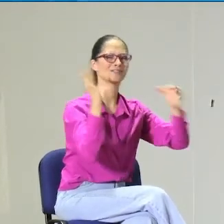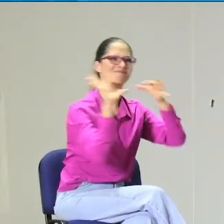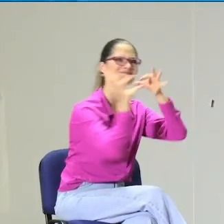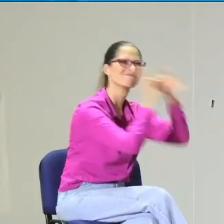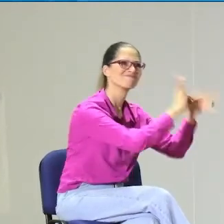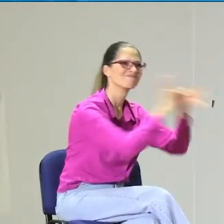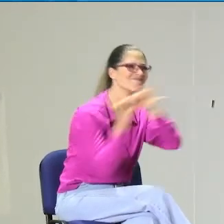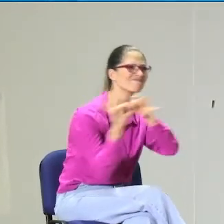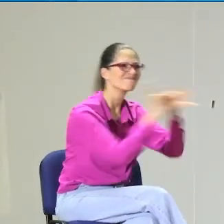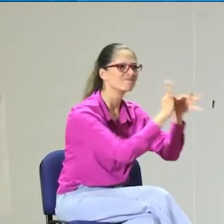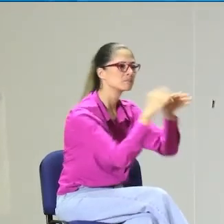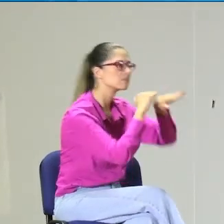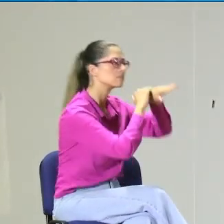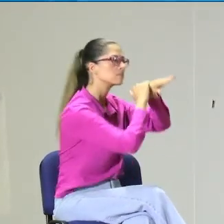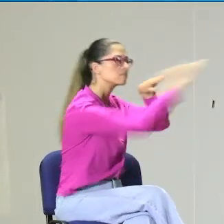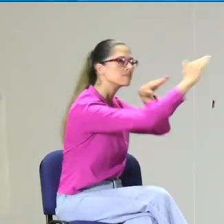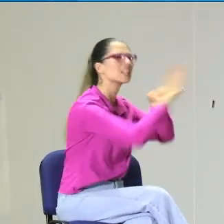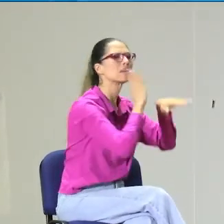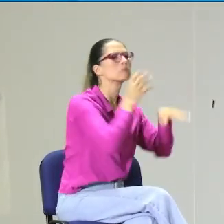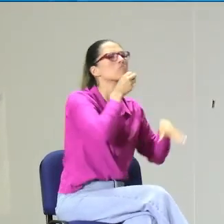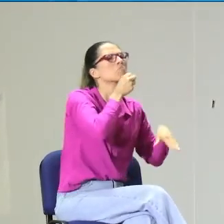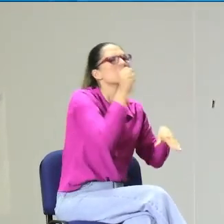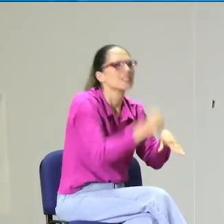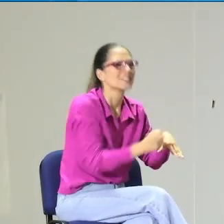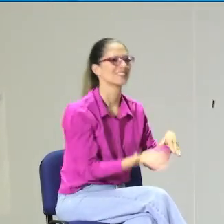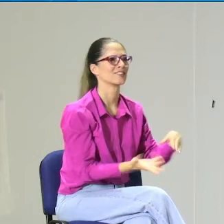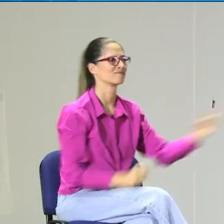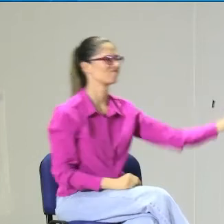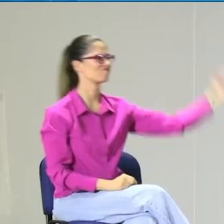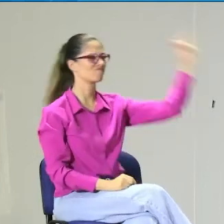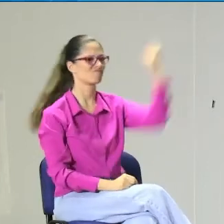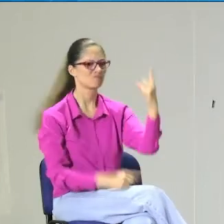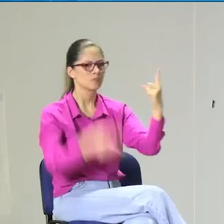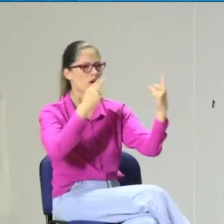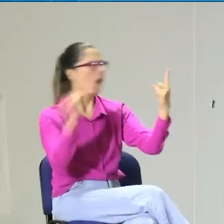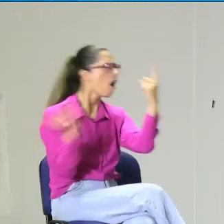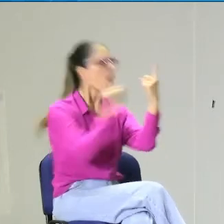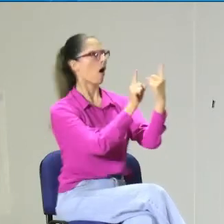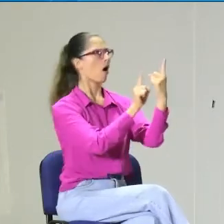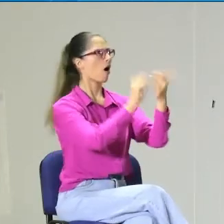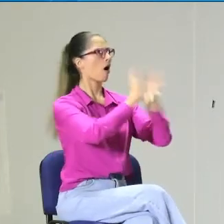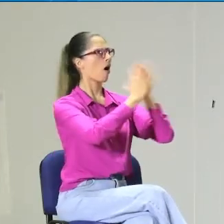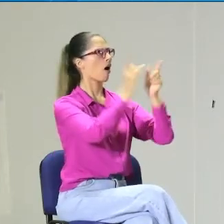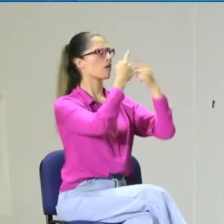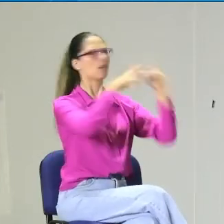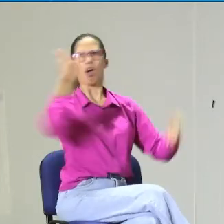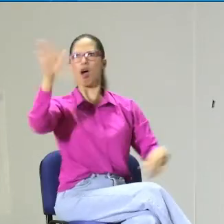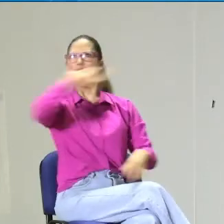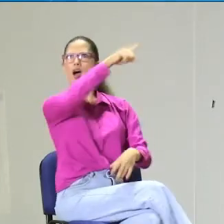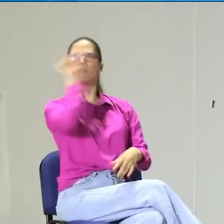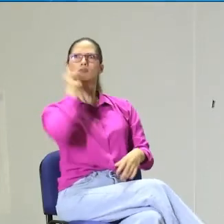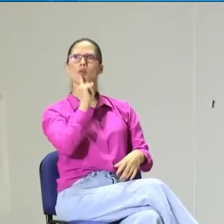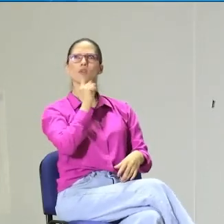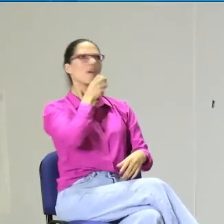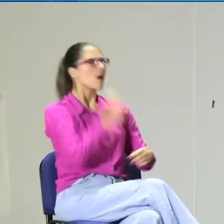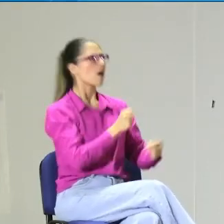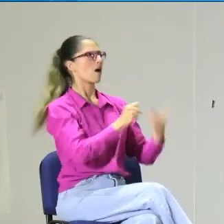de Panamá debería juntarse con la Sociedad de Sordos de Bogotá y de pronto convocar a personas, adultos